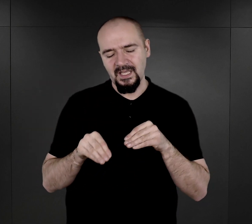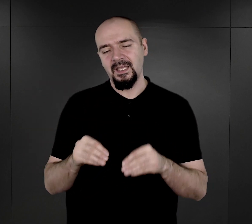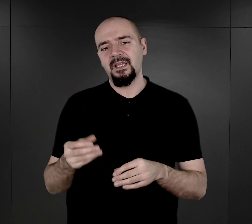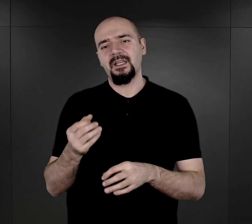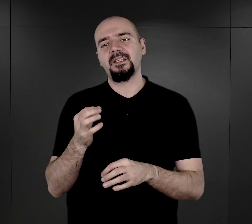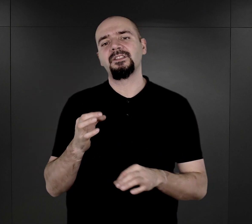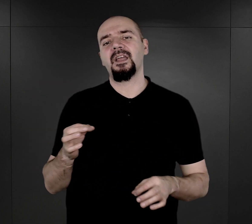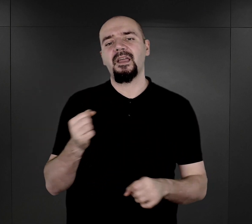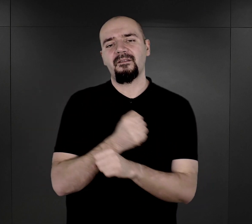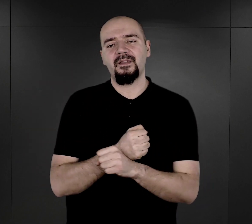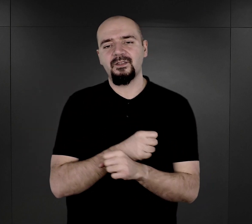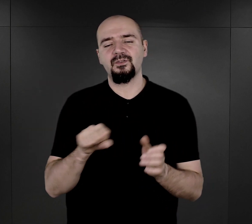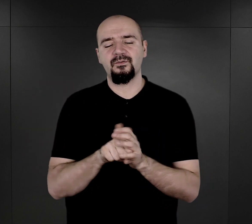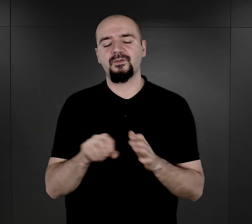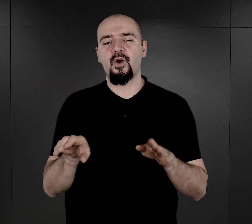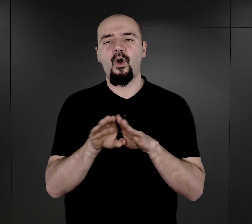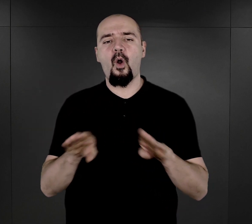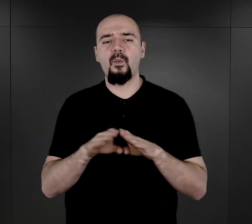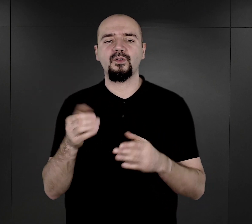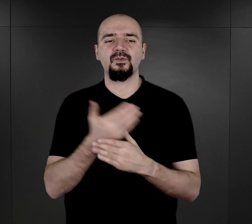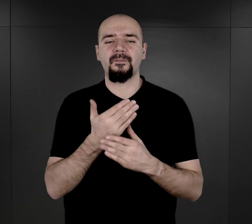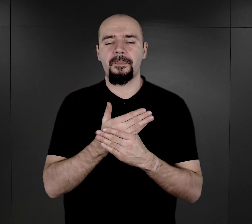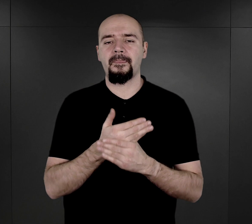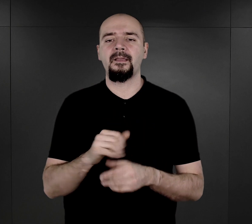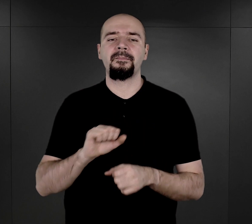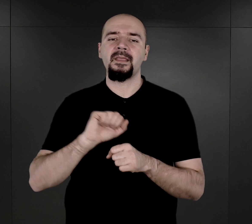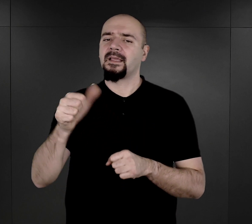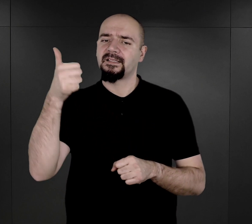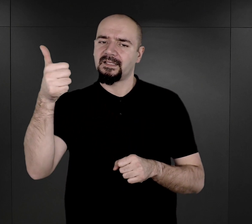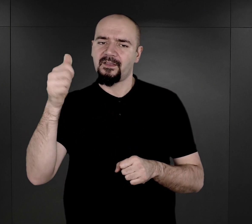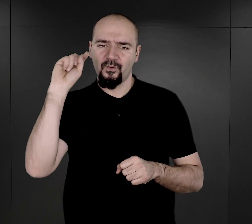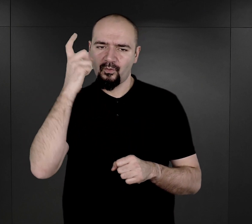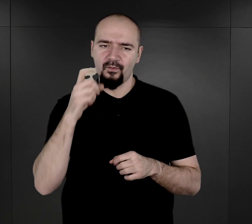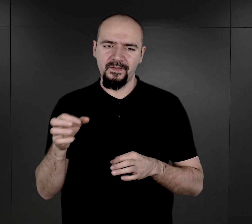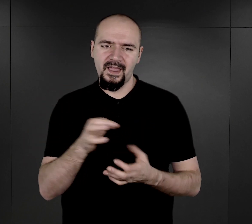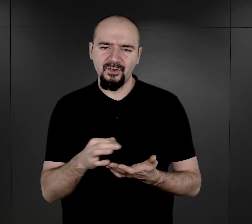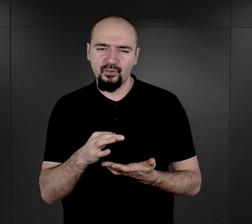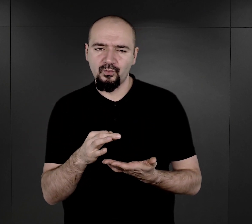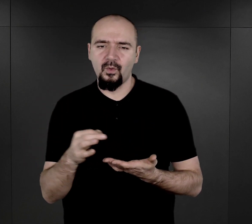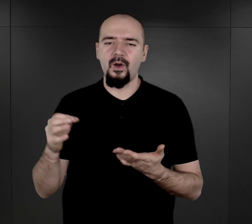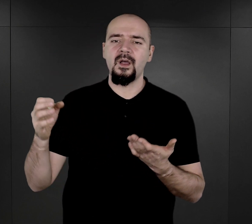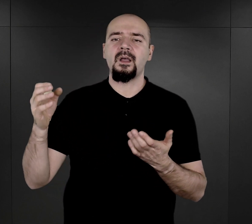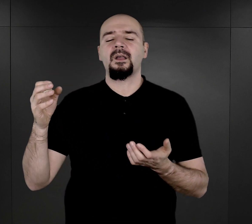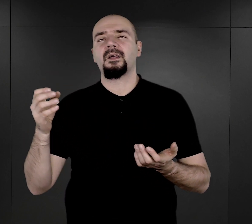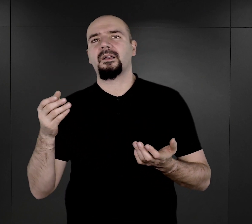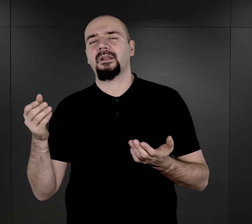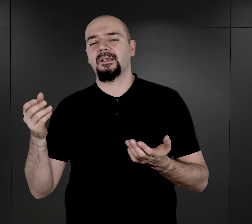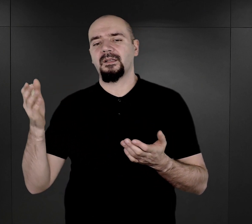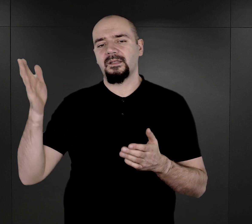wywiezieni. Zachowało się szczególne źródło dotyczące Romów i Sinti w Auschwitz, dzięki czemu znamy zdecydowaną większość nazwisk osadzonych i